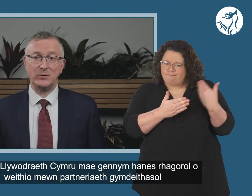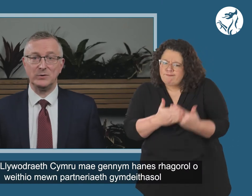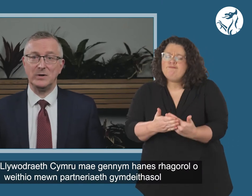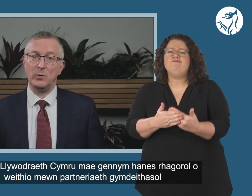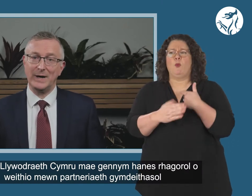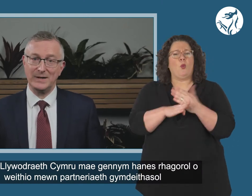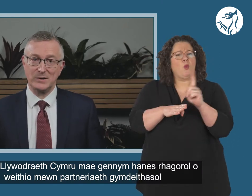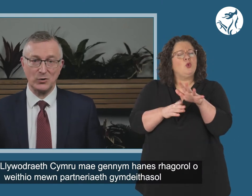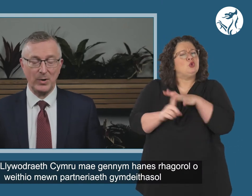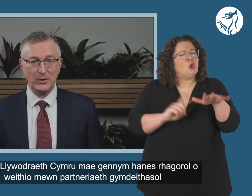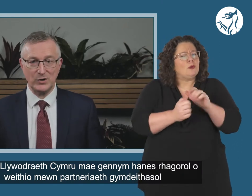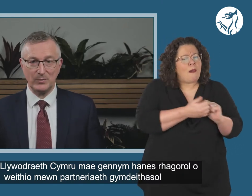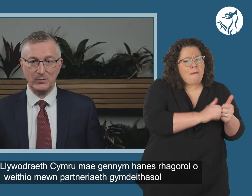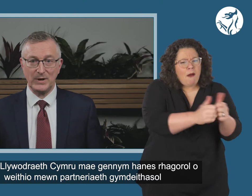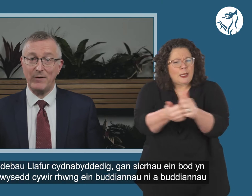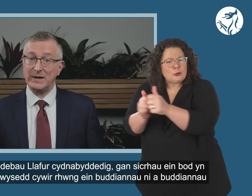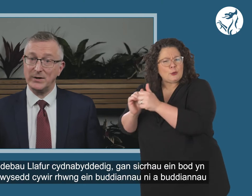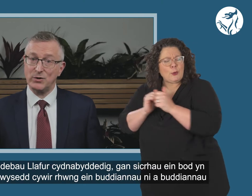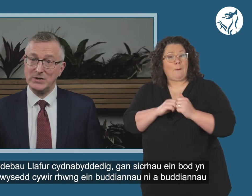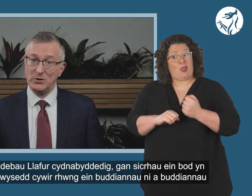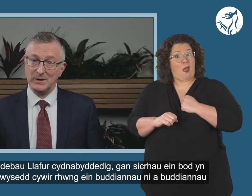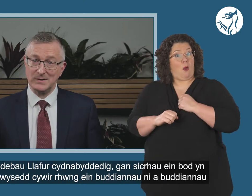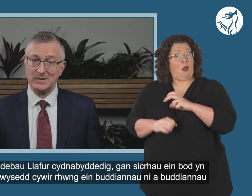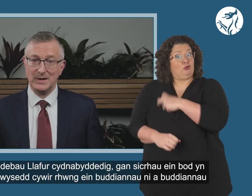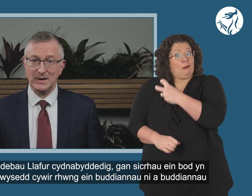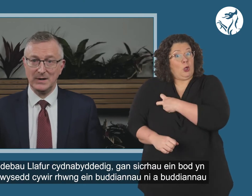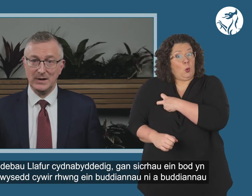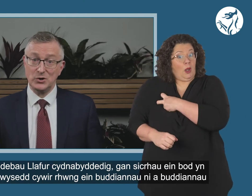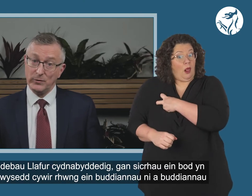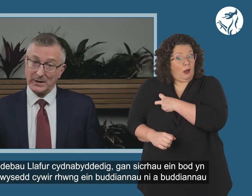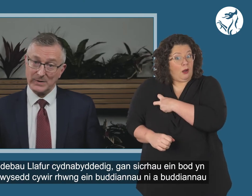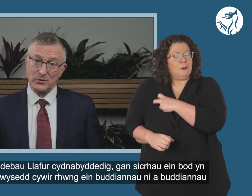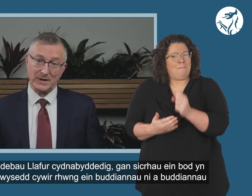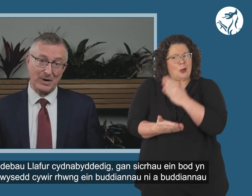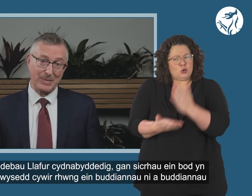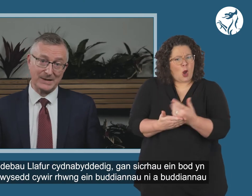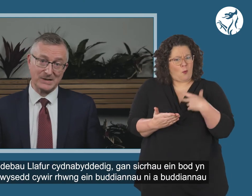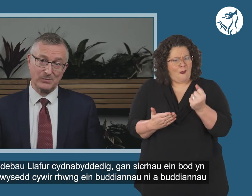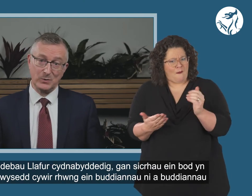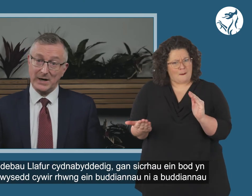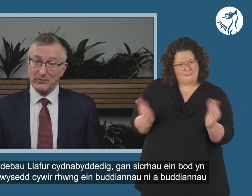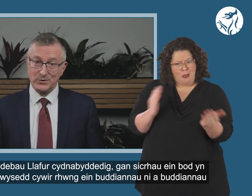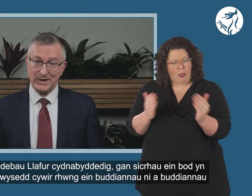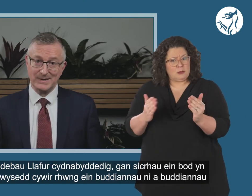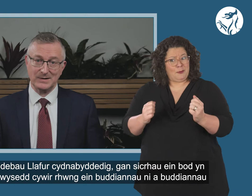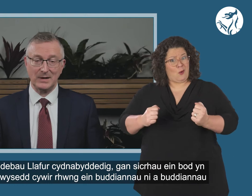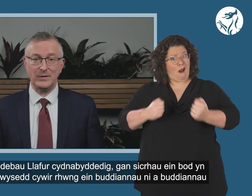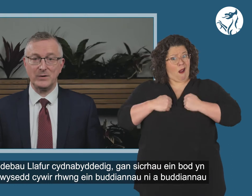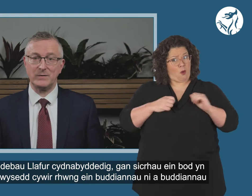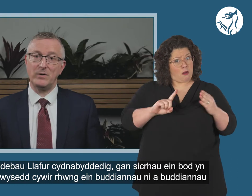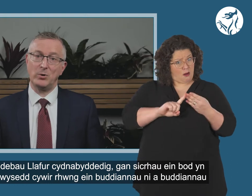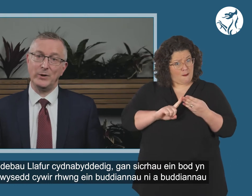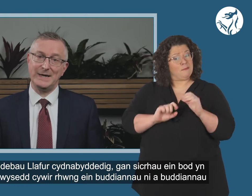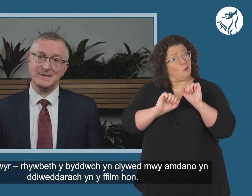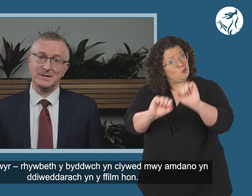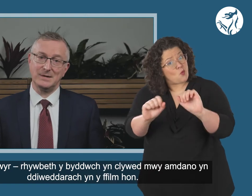track record of working in social partnership with our recognised trade unions, ensuring that we strike the right balance between our interests and